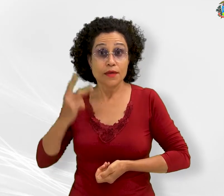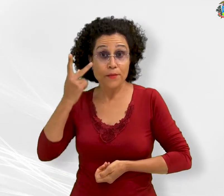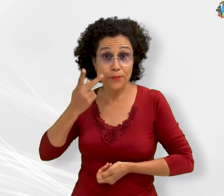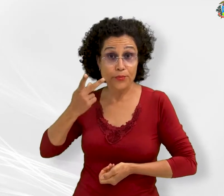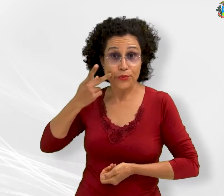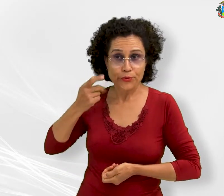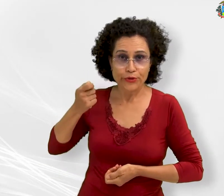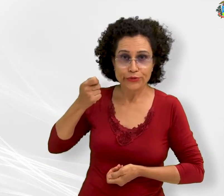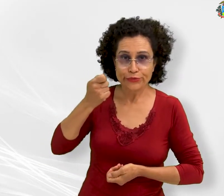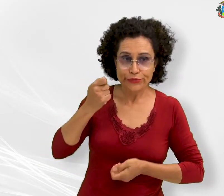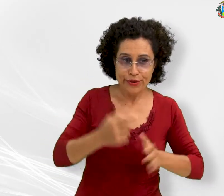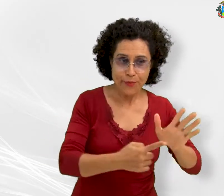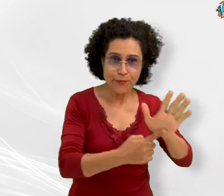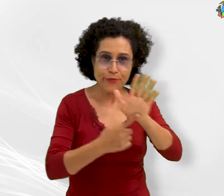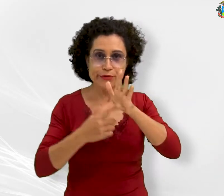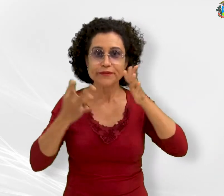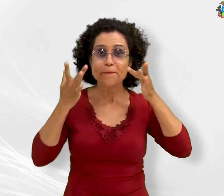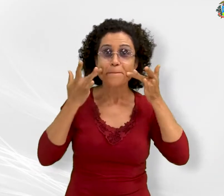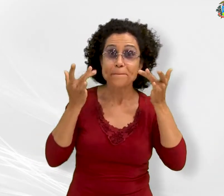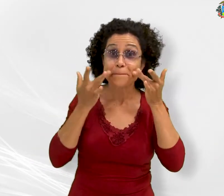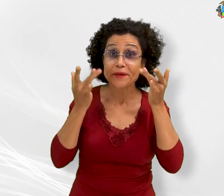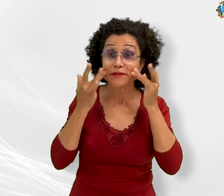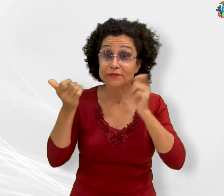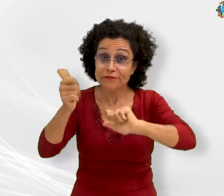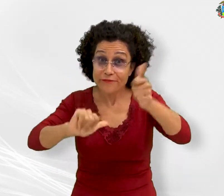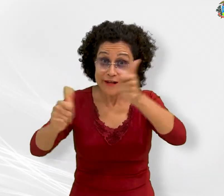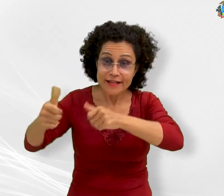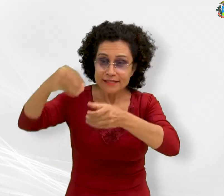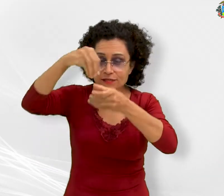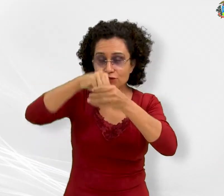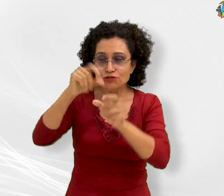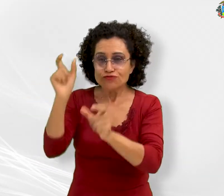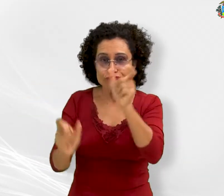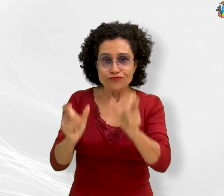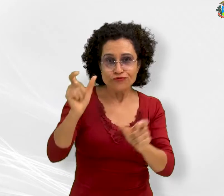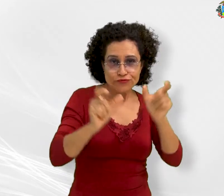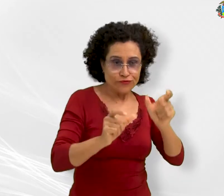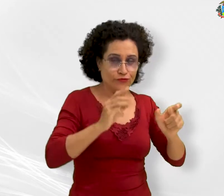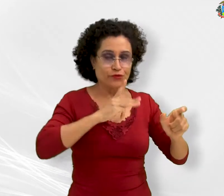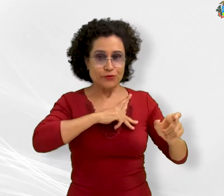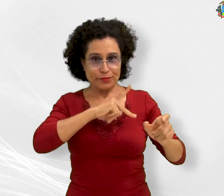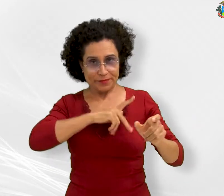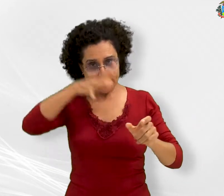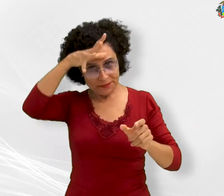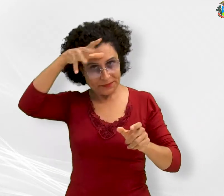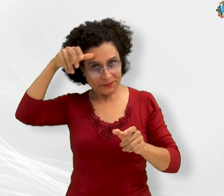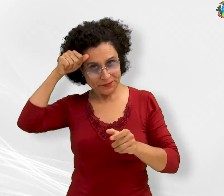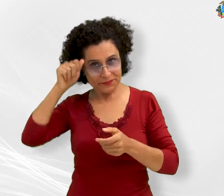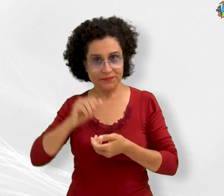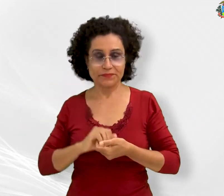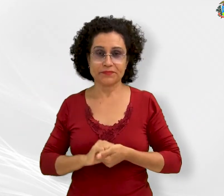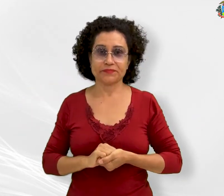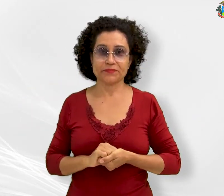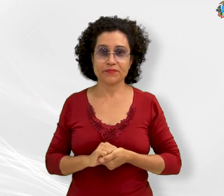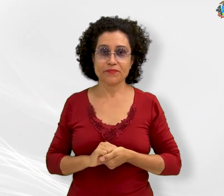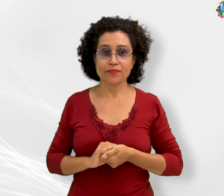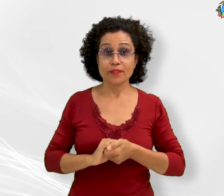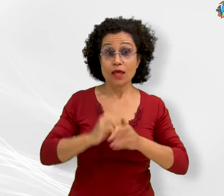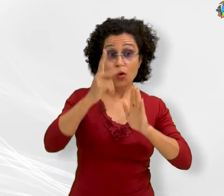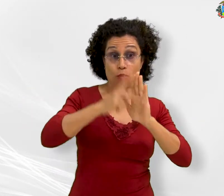Procuradoria submete peça teatral para avaliação de integrantes do Ministério Público de Mato Grosso. O projeto